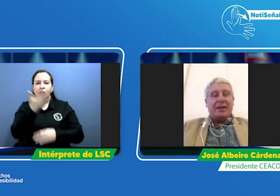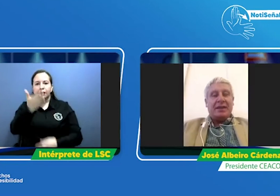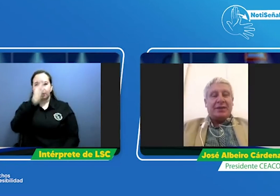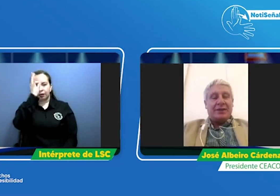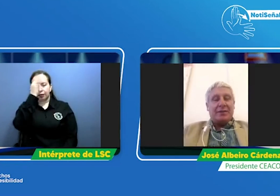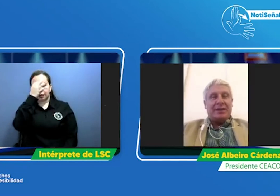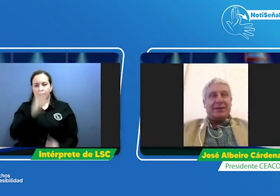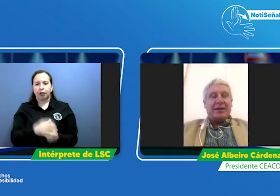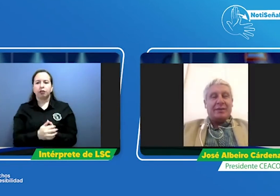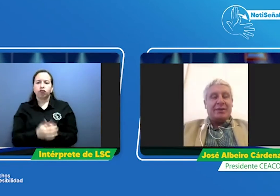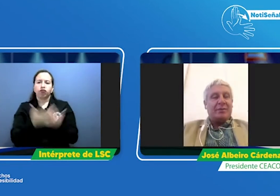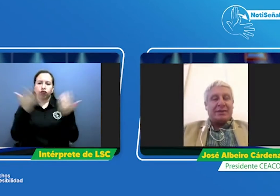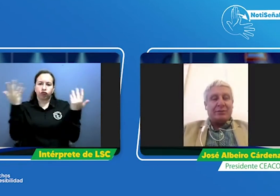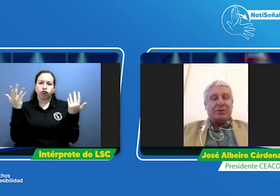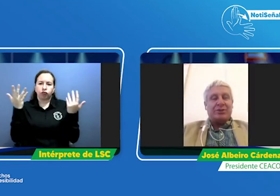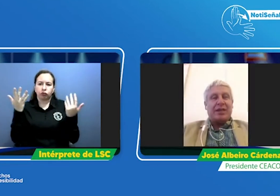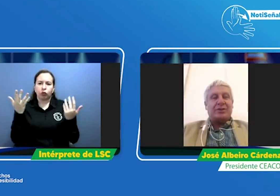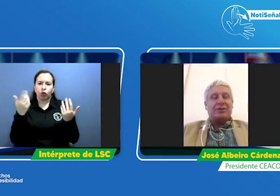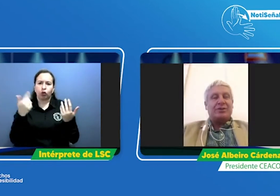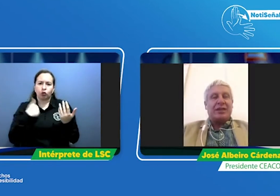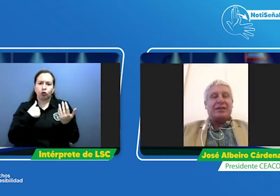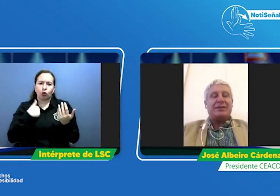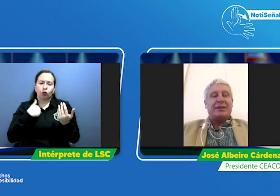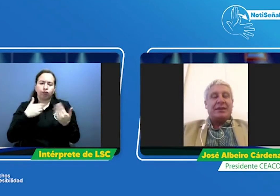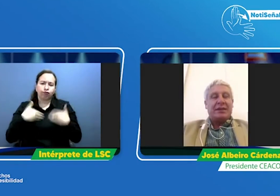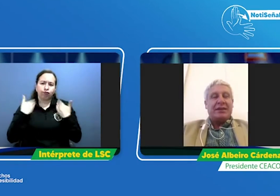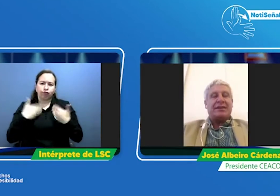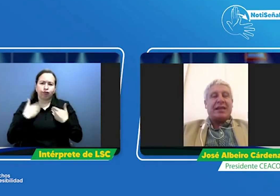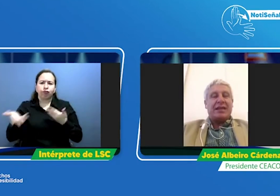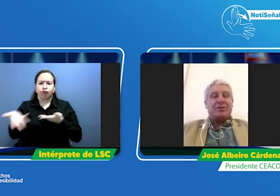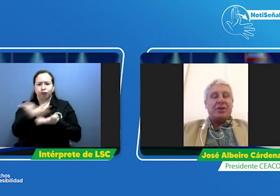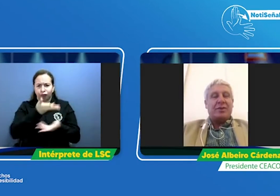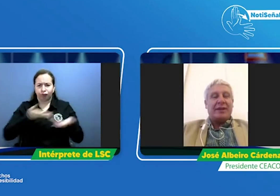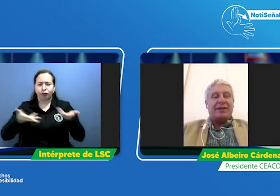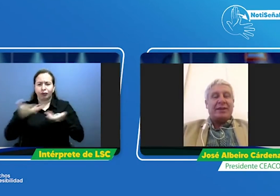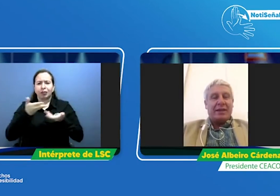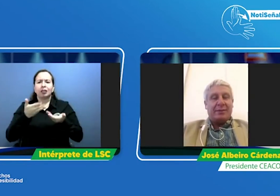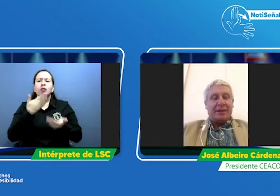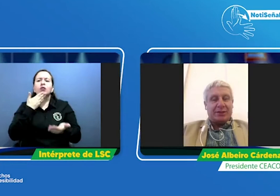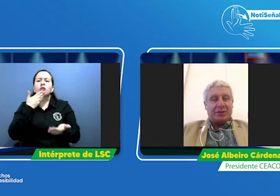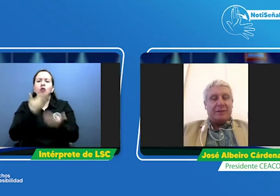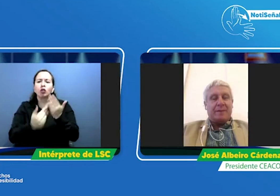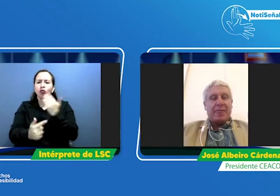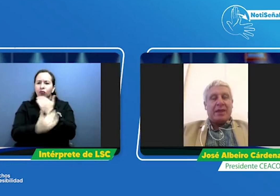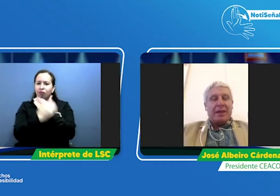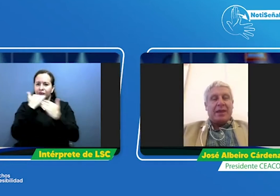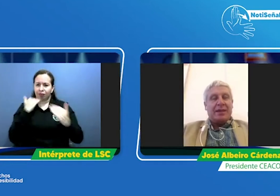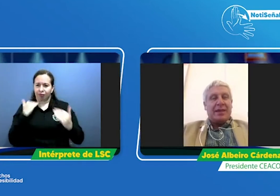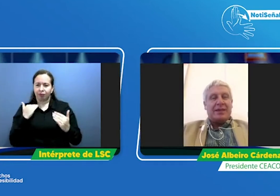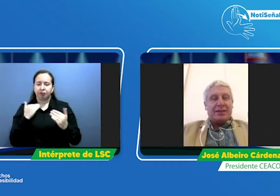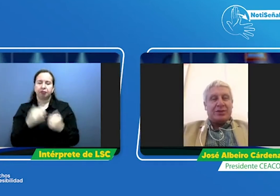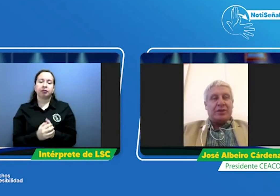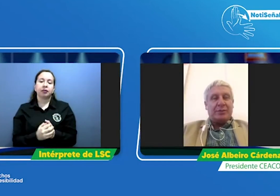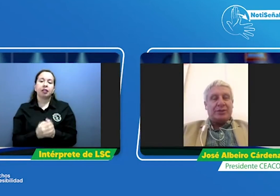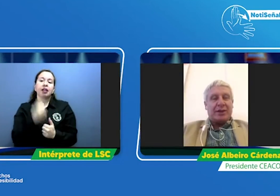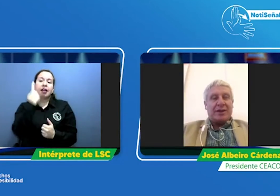efectivamente me complace mucho estar con ustedes les agradezco enormemente la invitación el día de ayer estuvimos trabajando